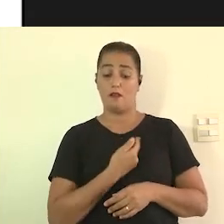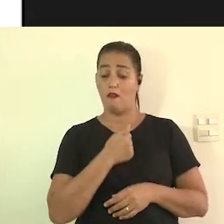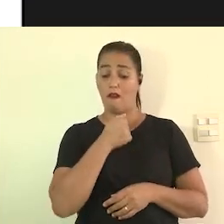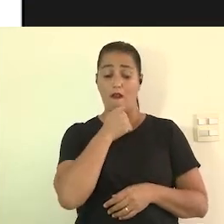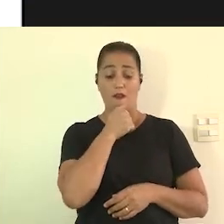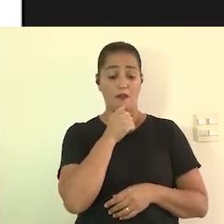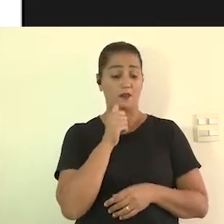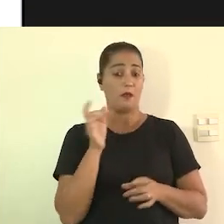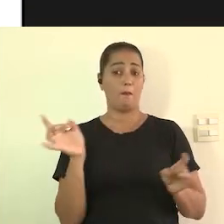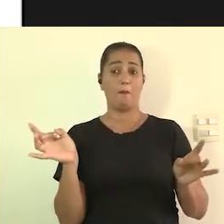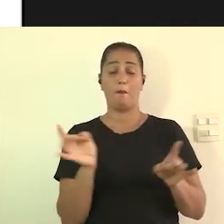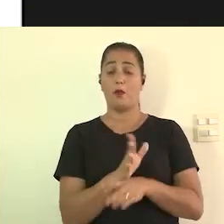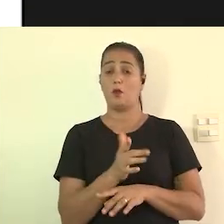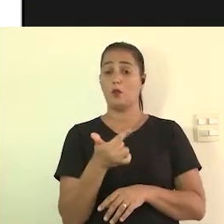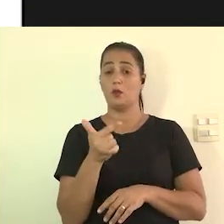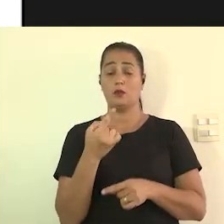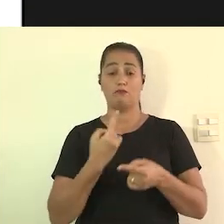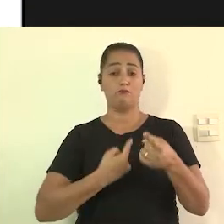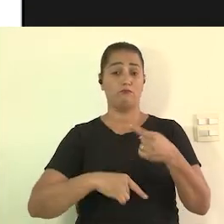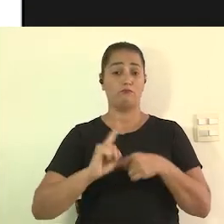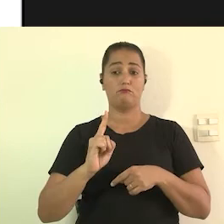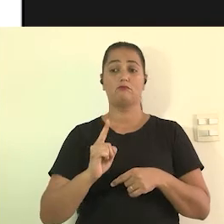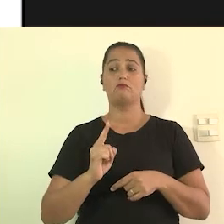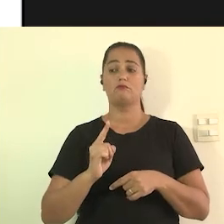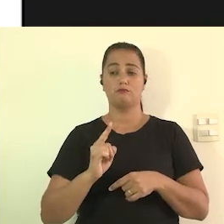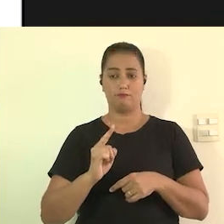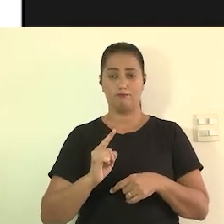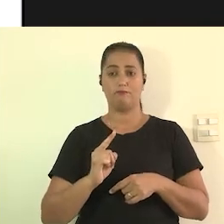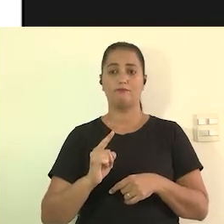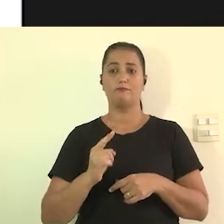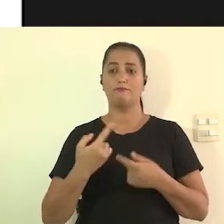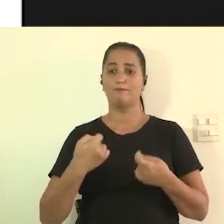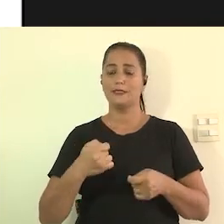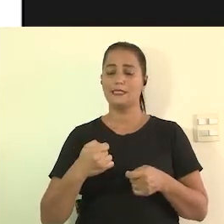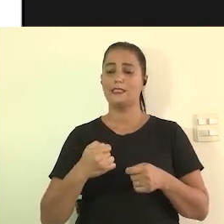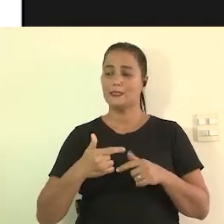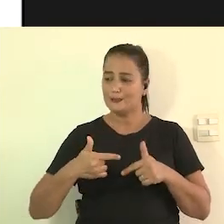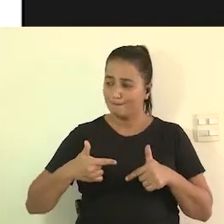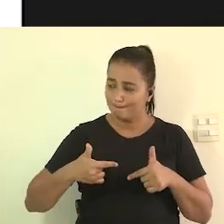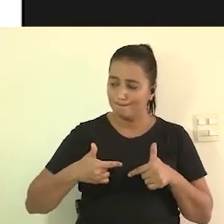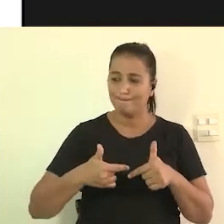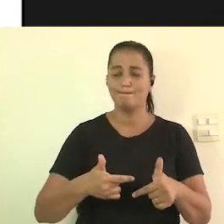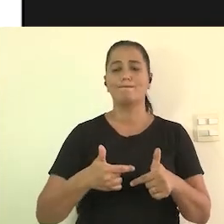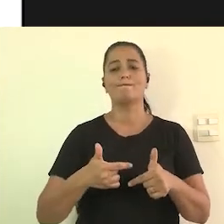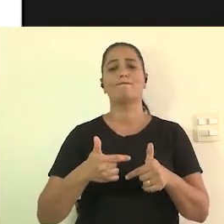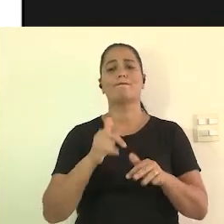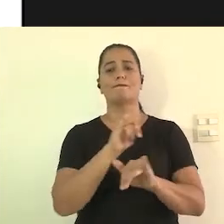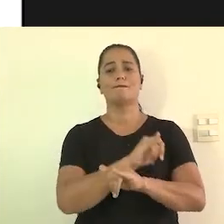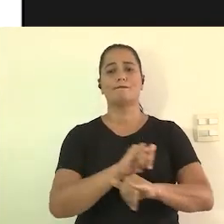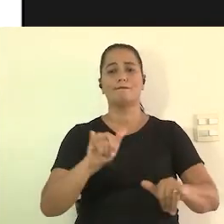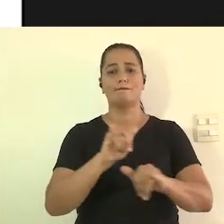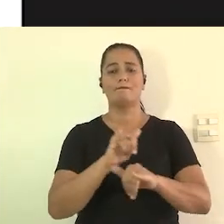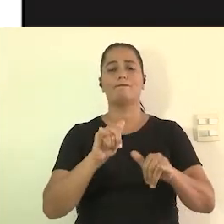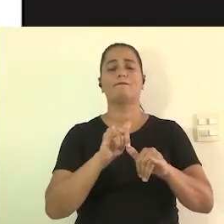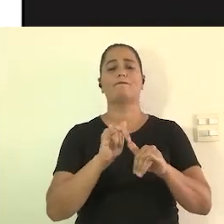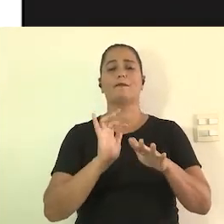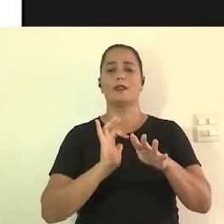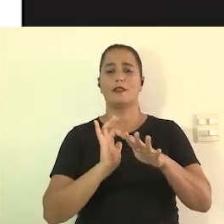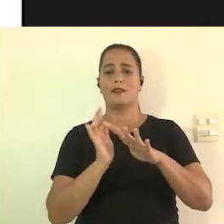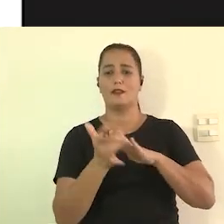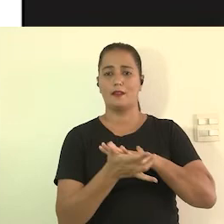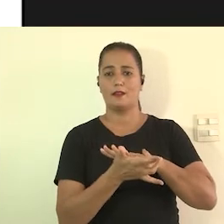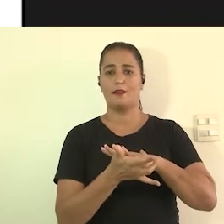ainda não estamos nesse patamar nós precisamos colocar a mão na massa e fazer divulgação em redes